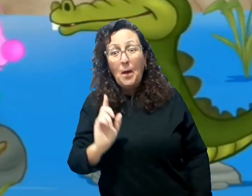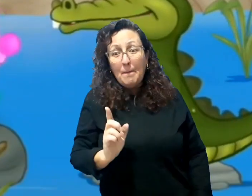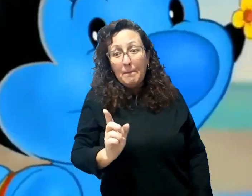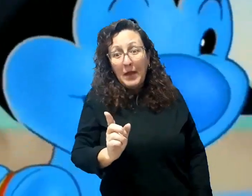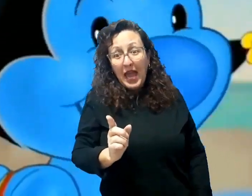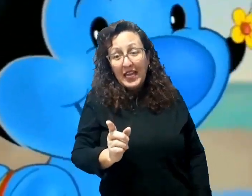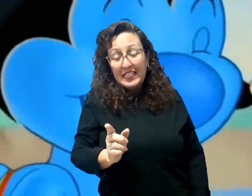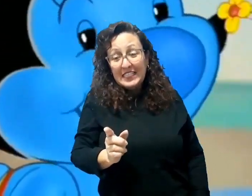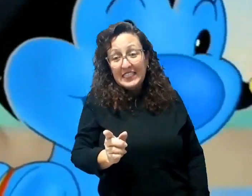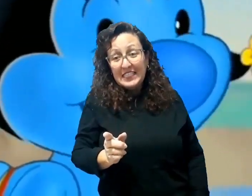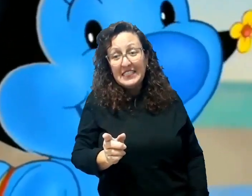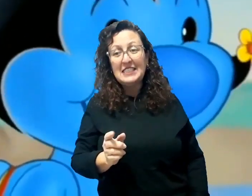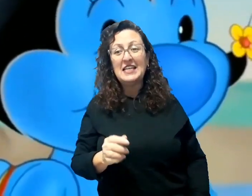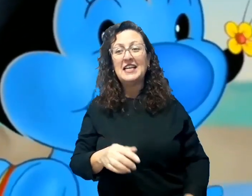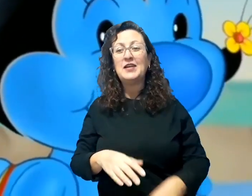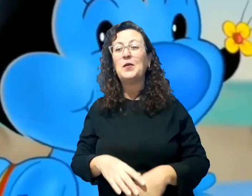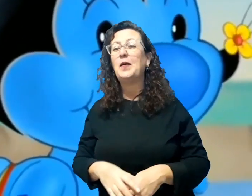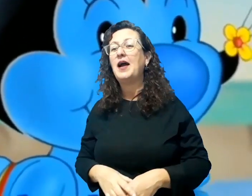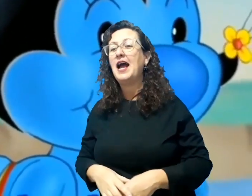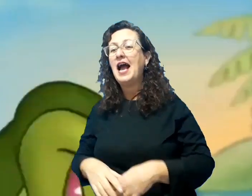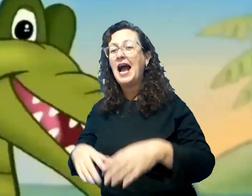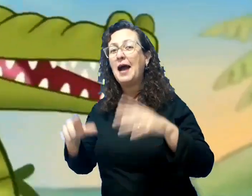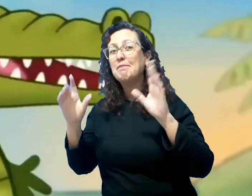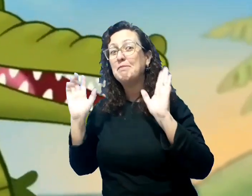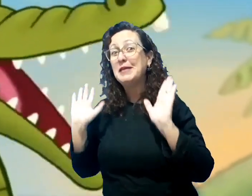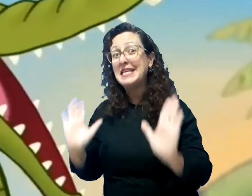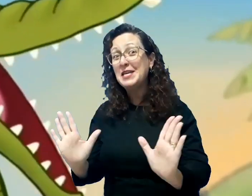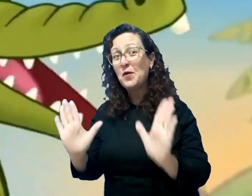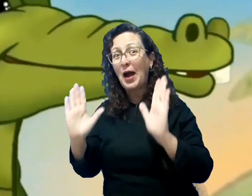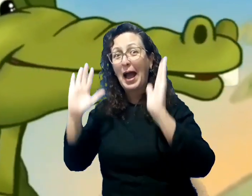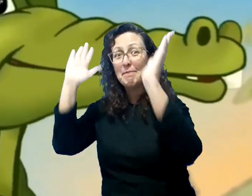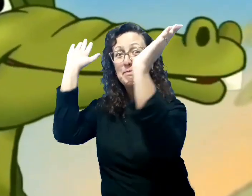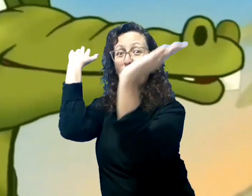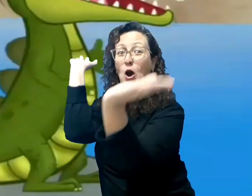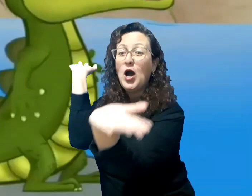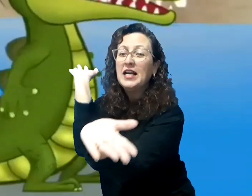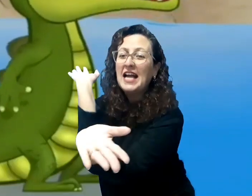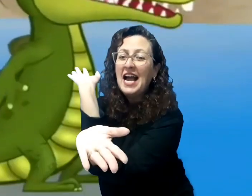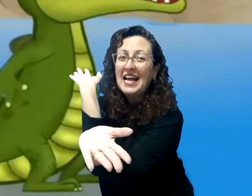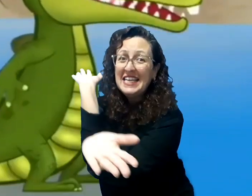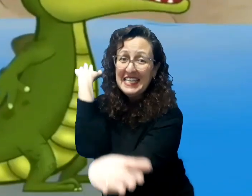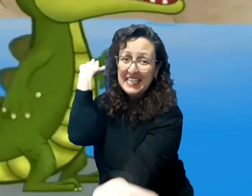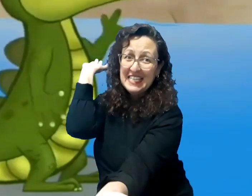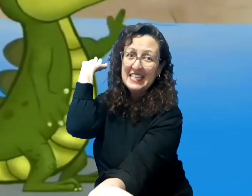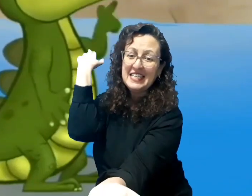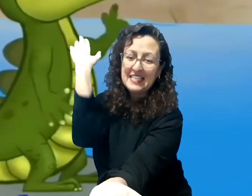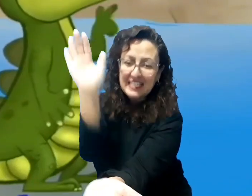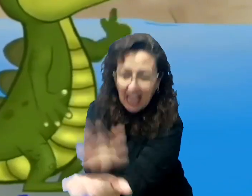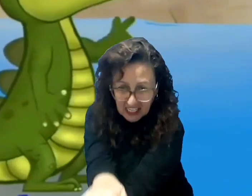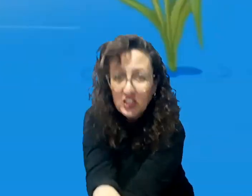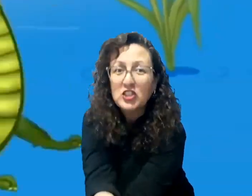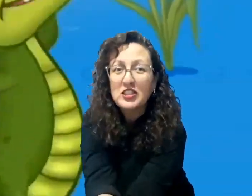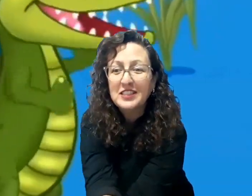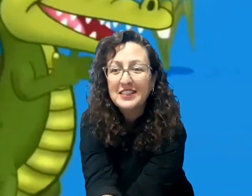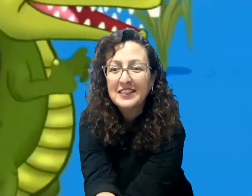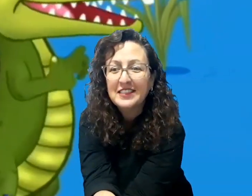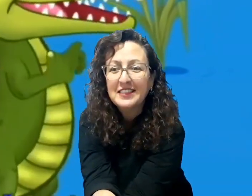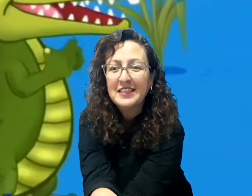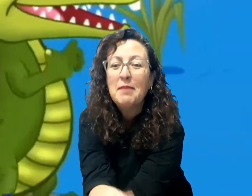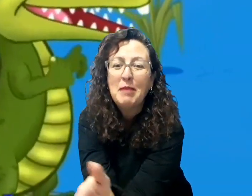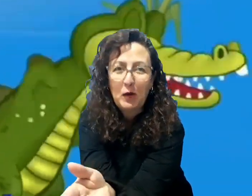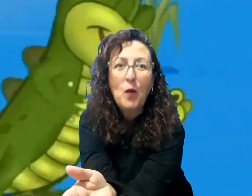viu um peixinho, abriu a boca e...